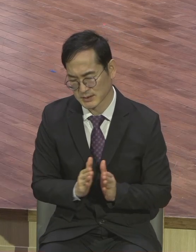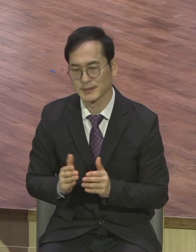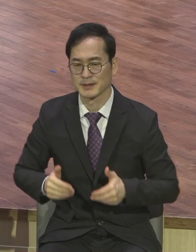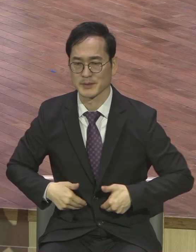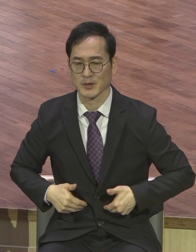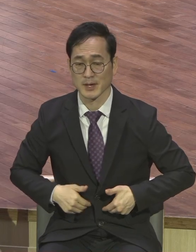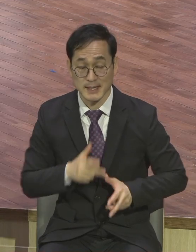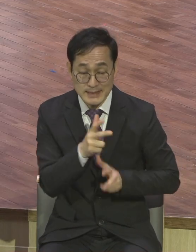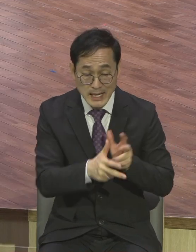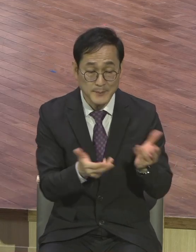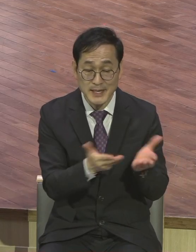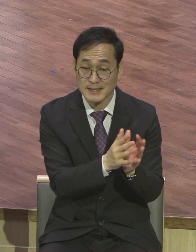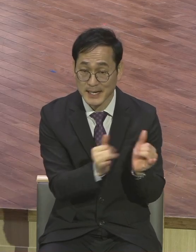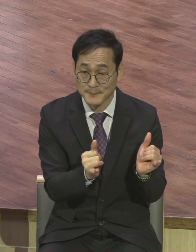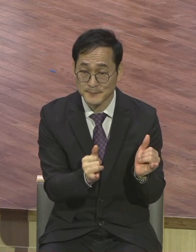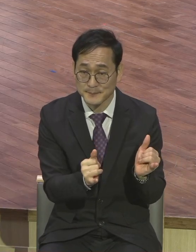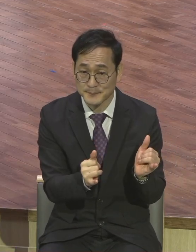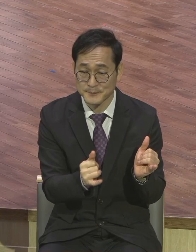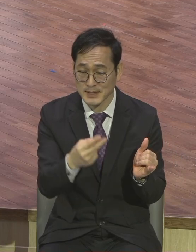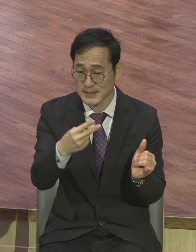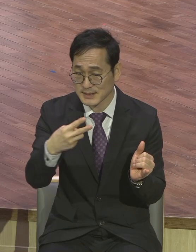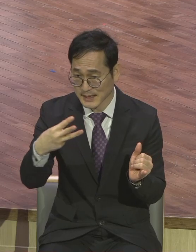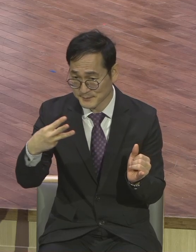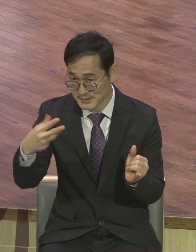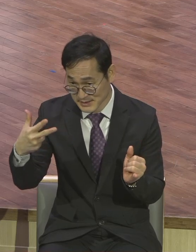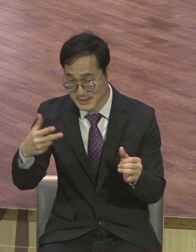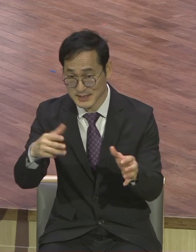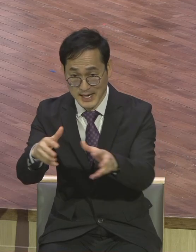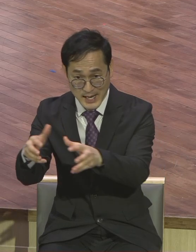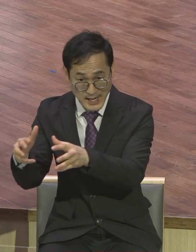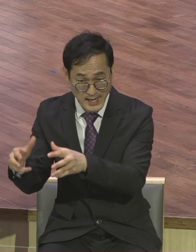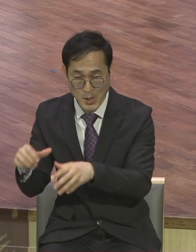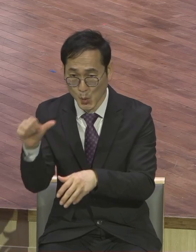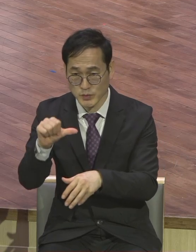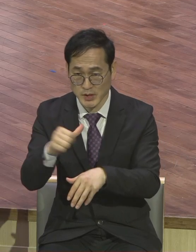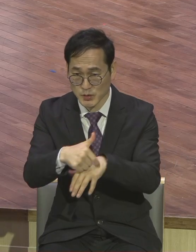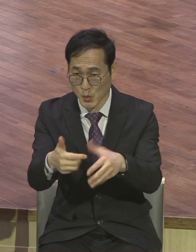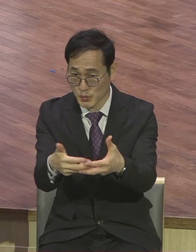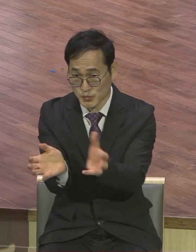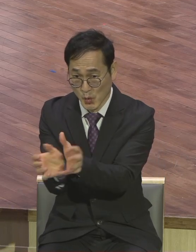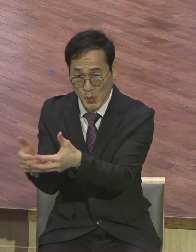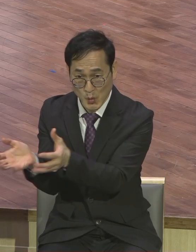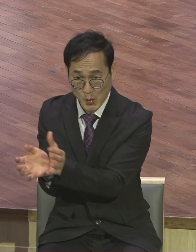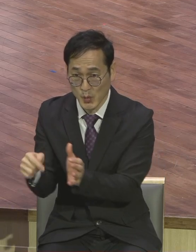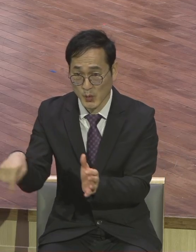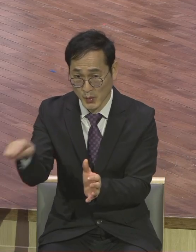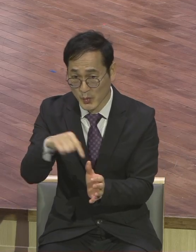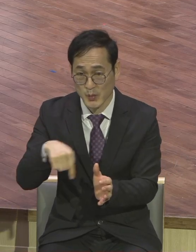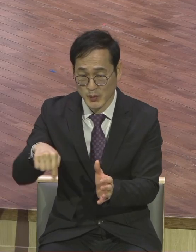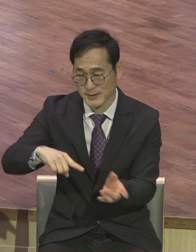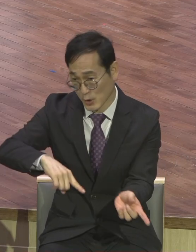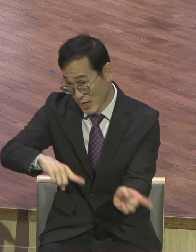이산필라라 오천종족 복음화할 빛의 경제 성교 경제를 회복하게 해달라고 기도하시기 바랍니다